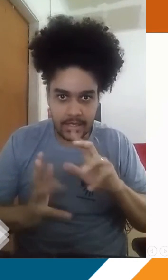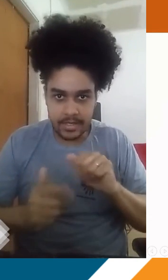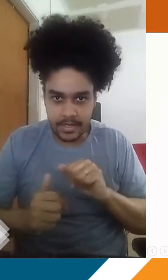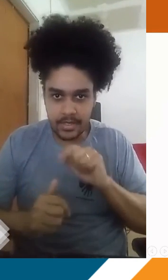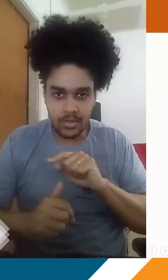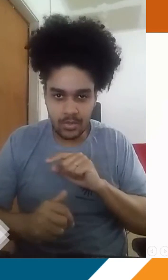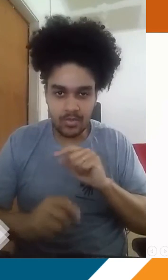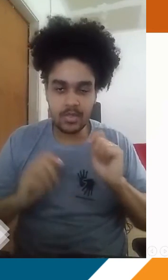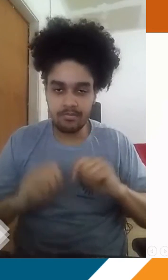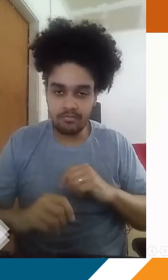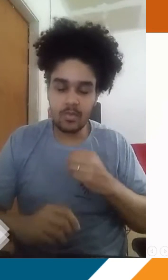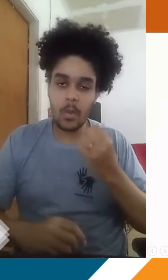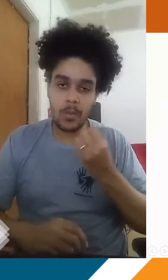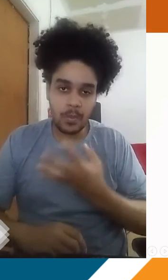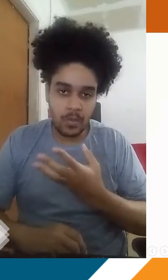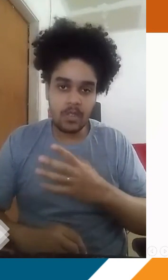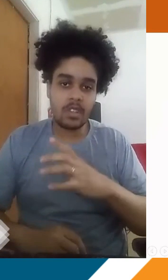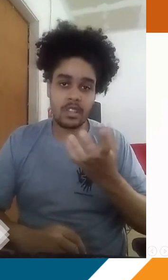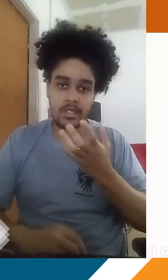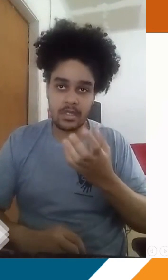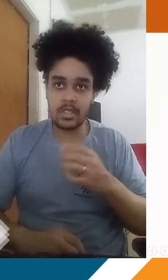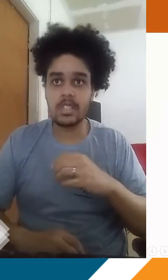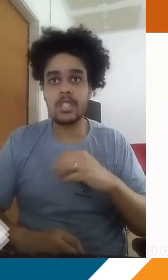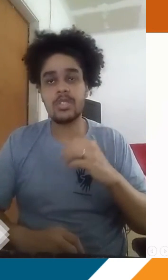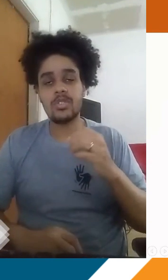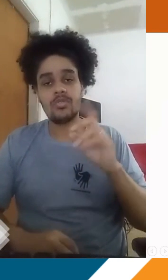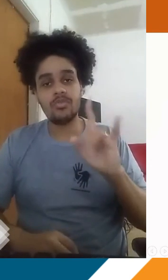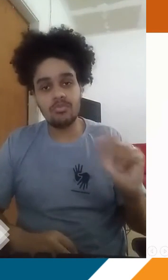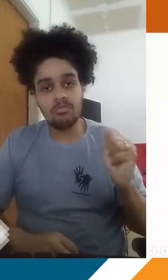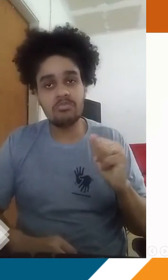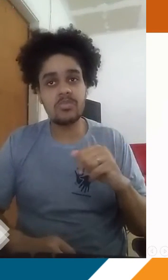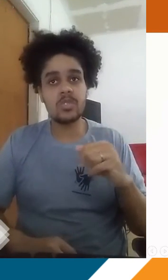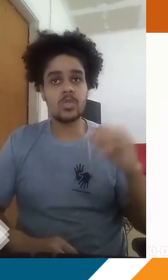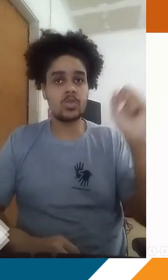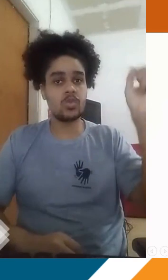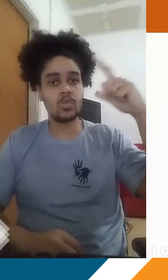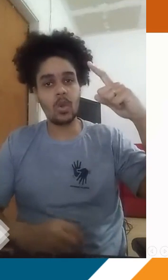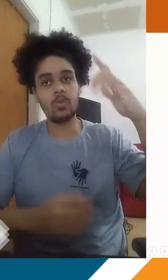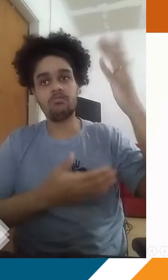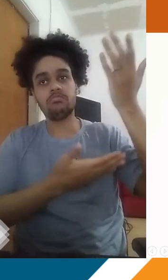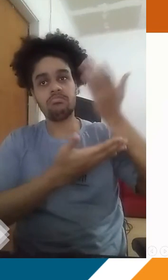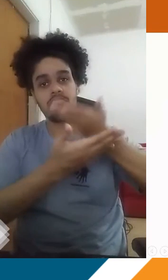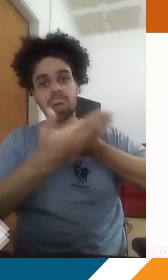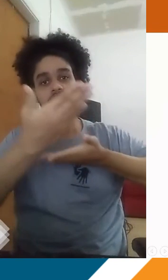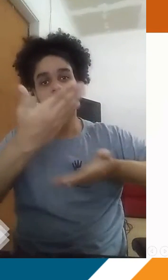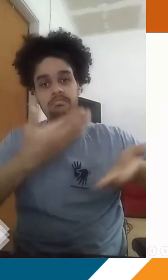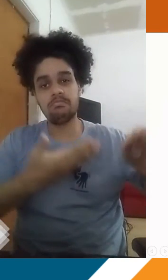Isso é uma condição ideal em que a gente tem o dia e o sol agindo e nutrindo aqui esse sistema,